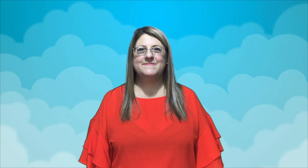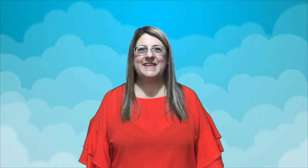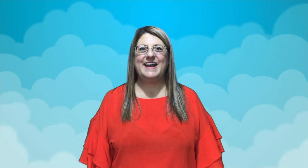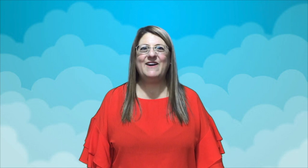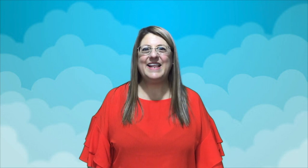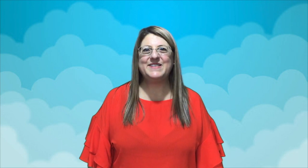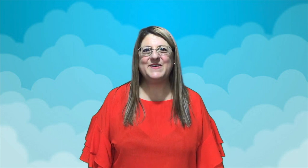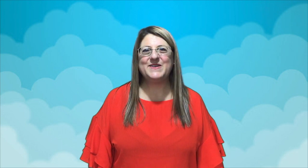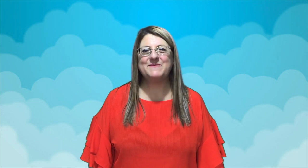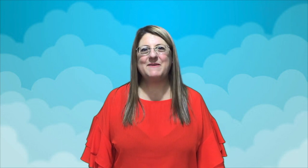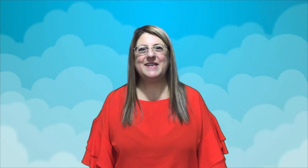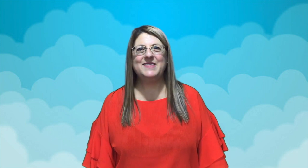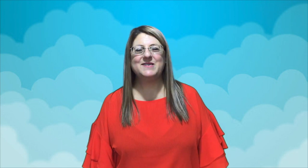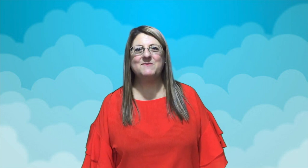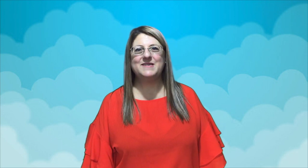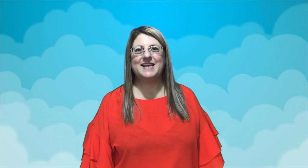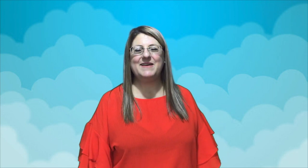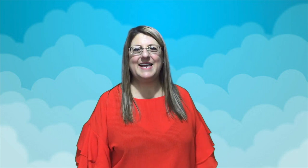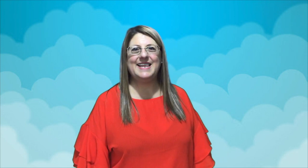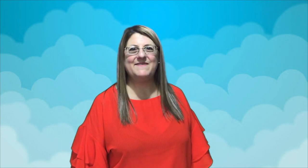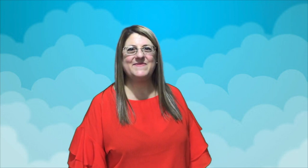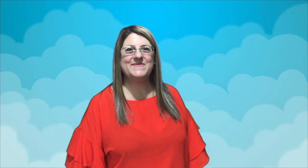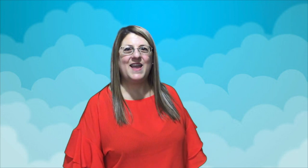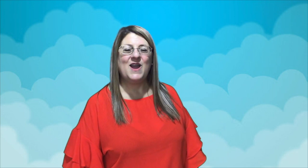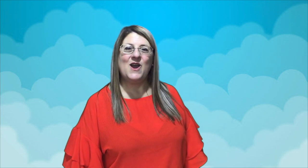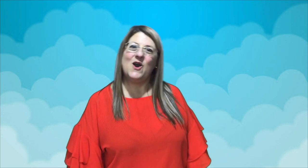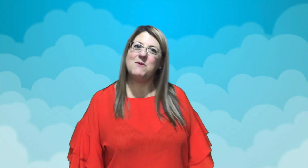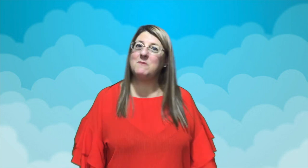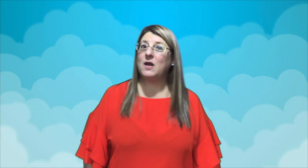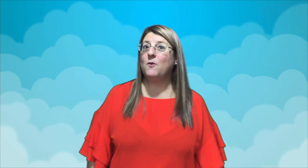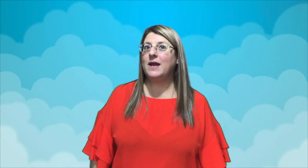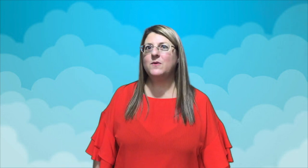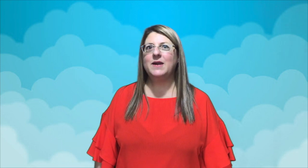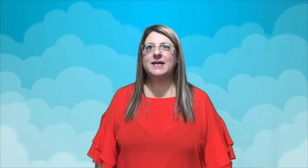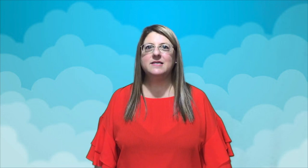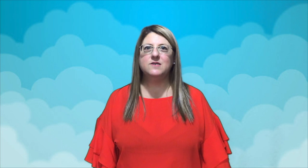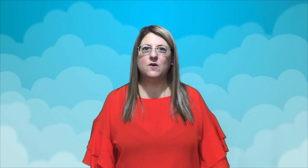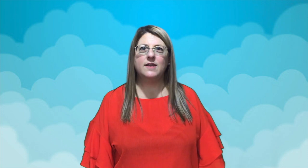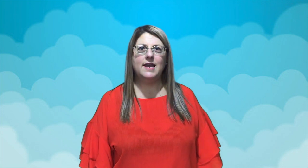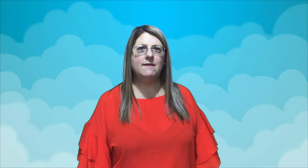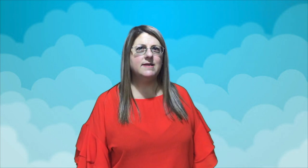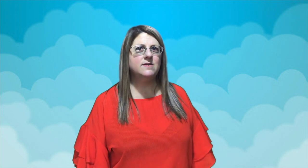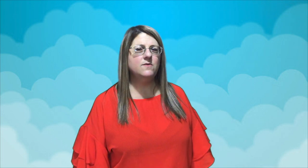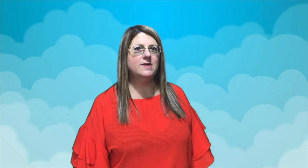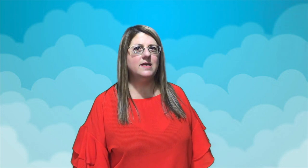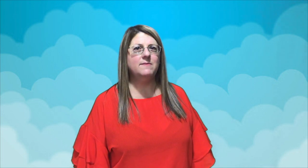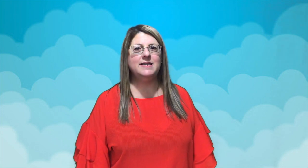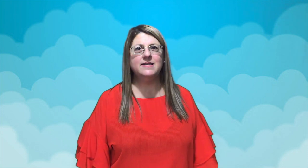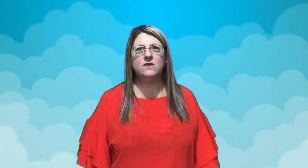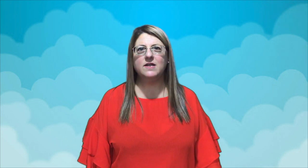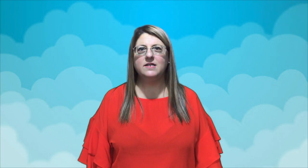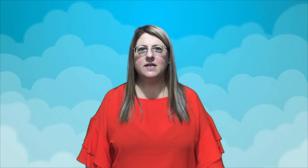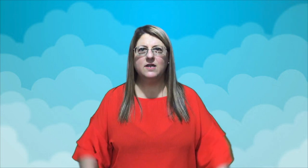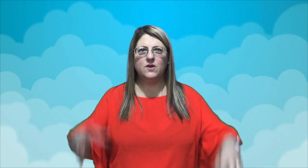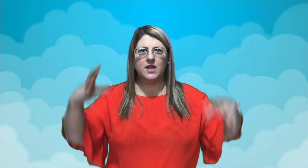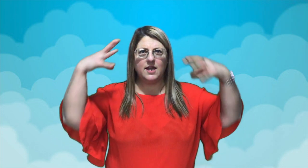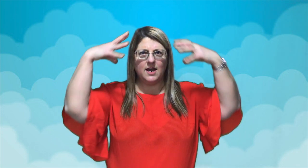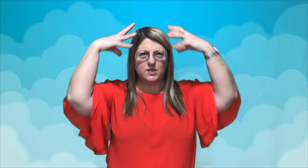Hola a todos, bienvenidos a Música Malala. Hoy vamos a jugar con una canción que habla de un animalito que tiene orejas